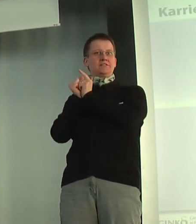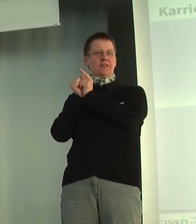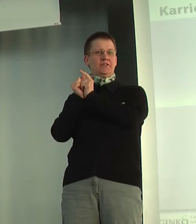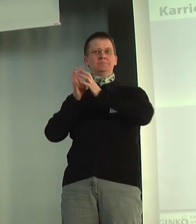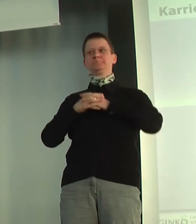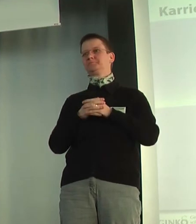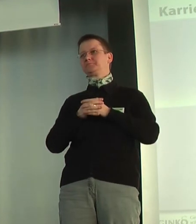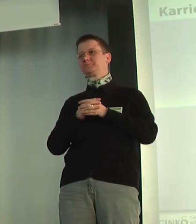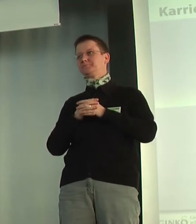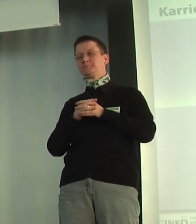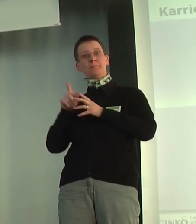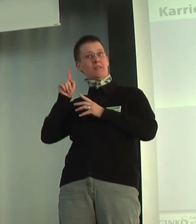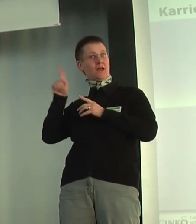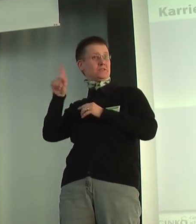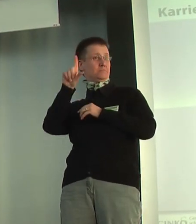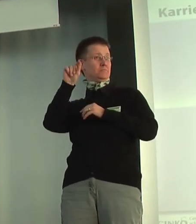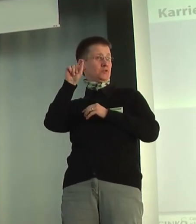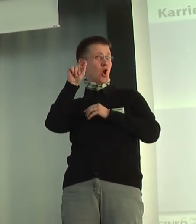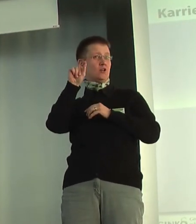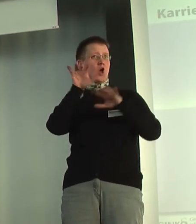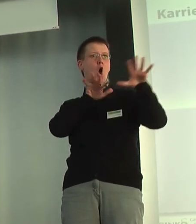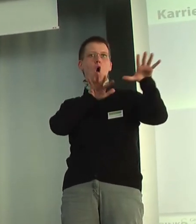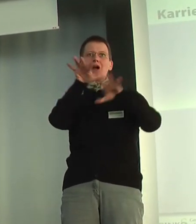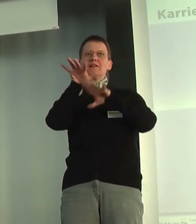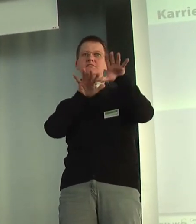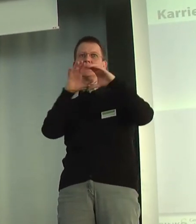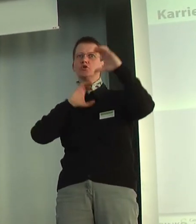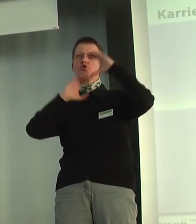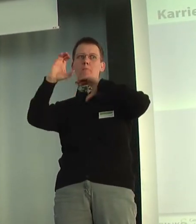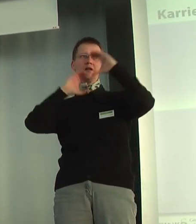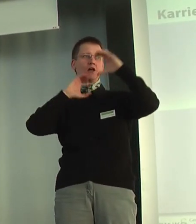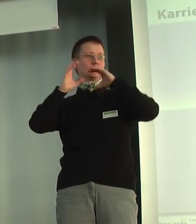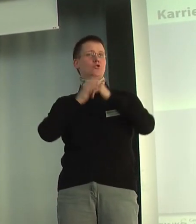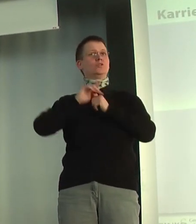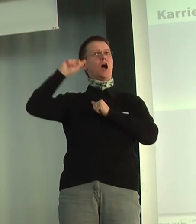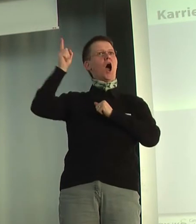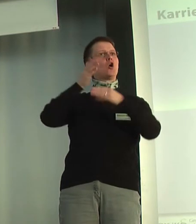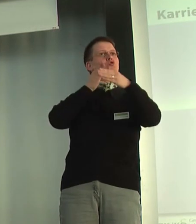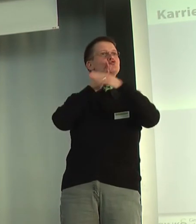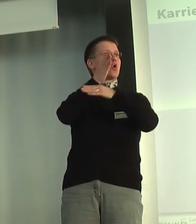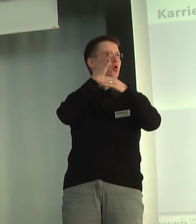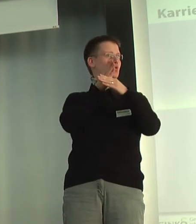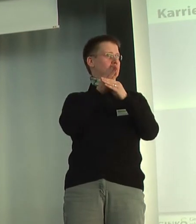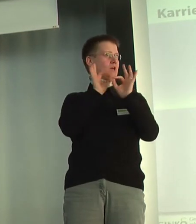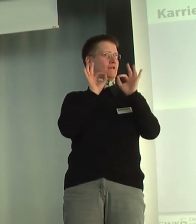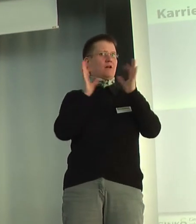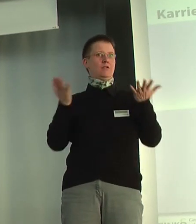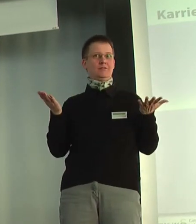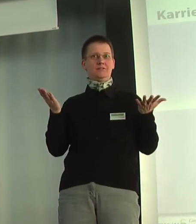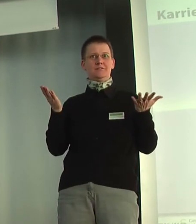Das heißt, diese organisierte Kommunikation ist auch störungsanfällig. Es ist nicht